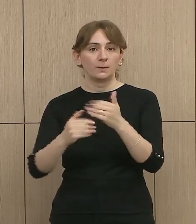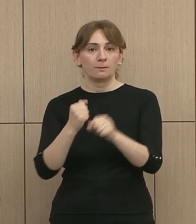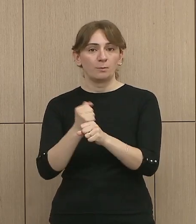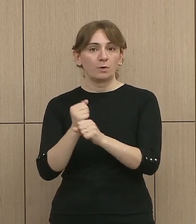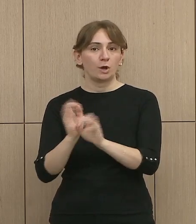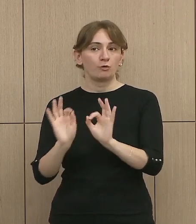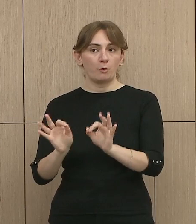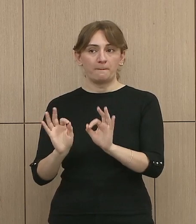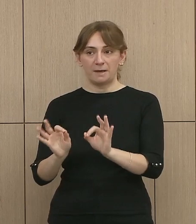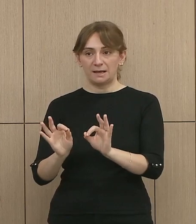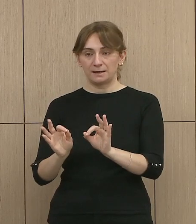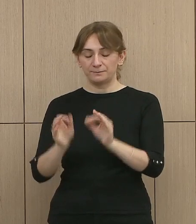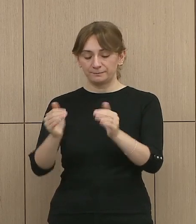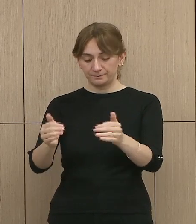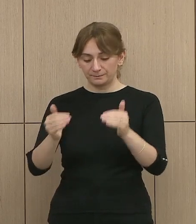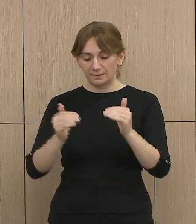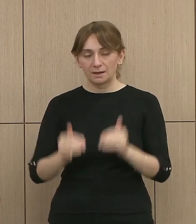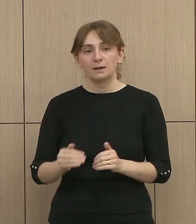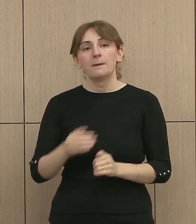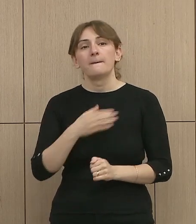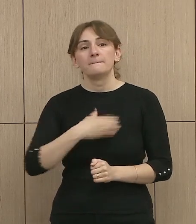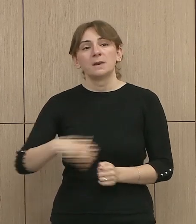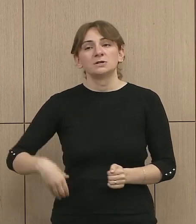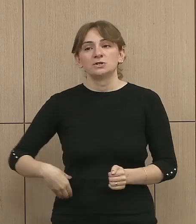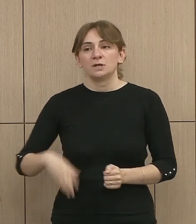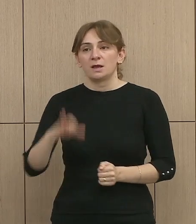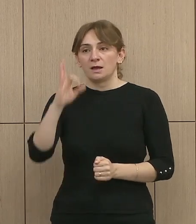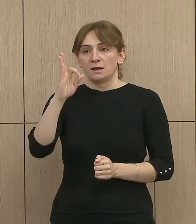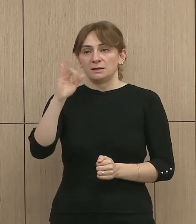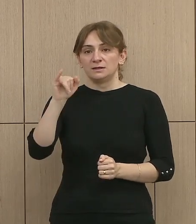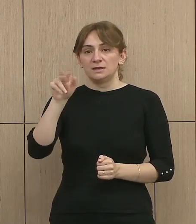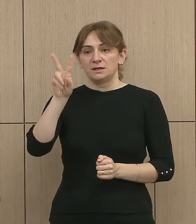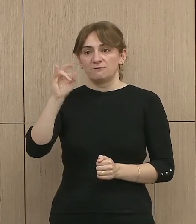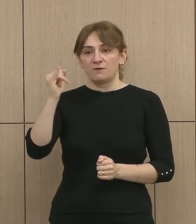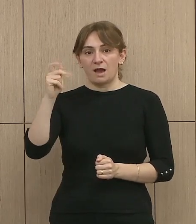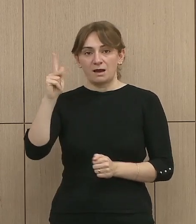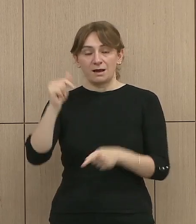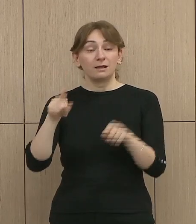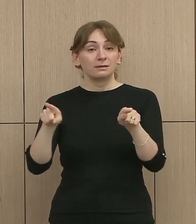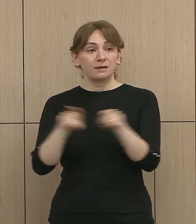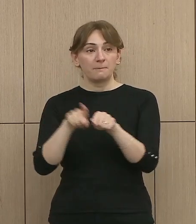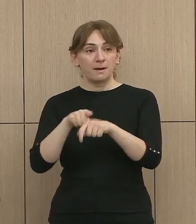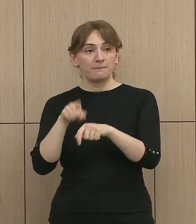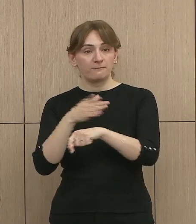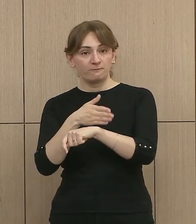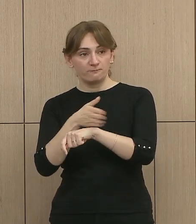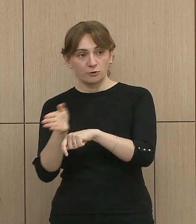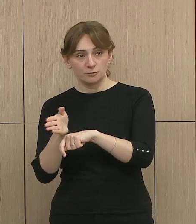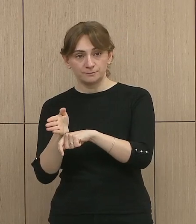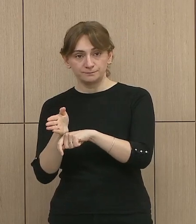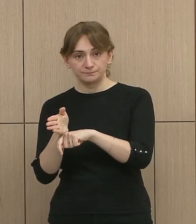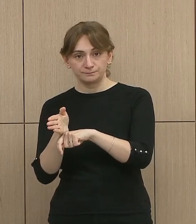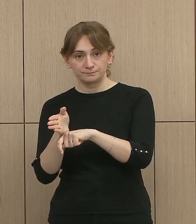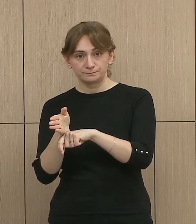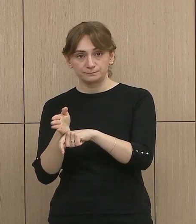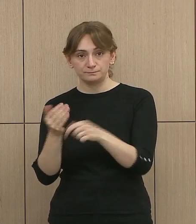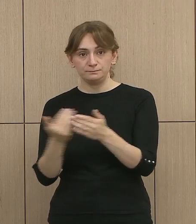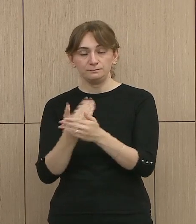Dhe bashkja dhe vjakë që filloj redagisht me vonesë nëmërimin në ora